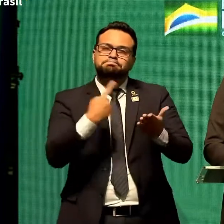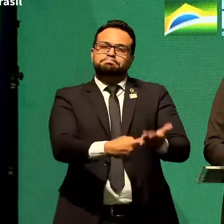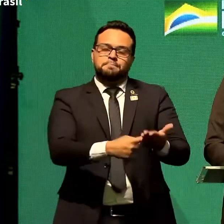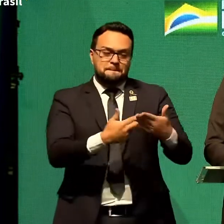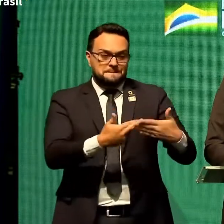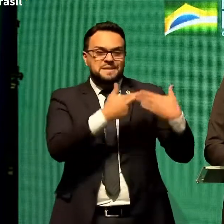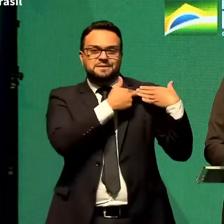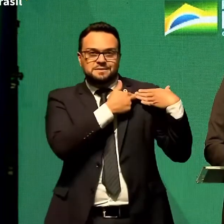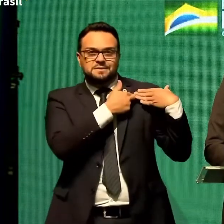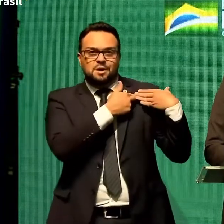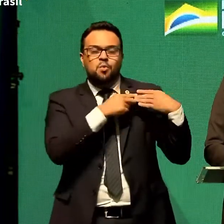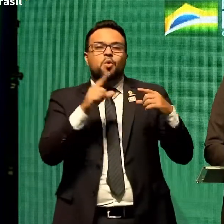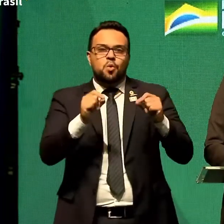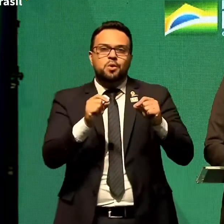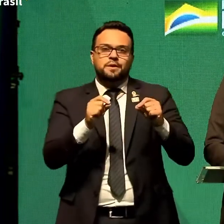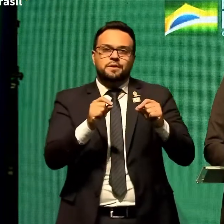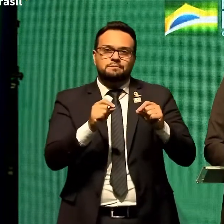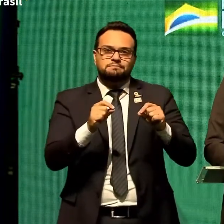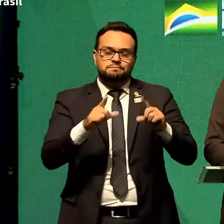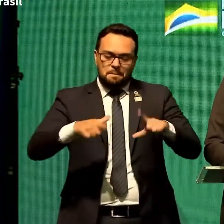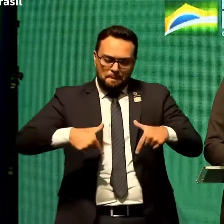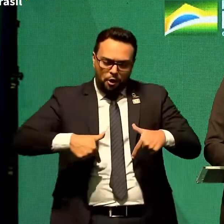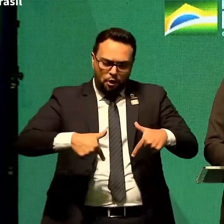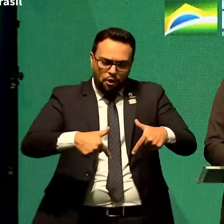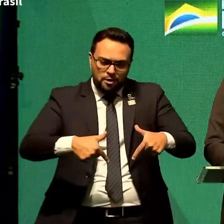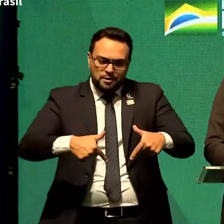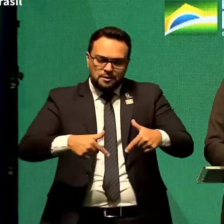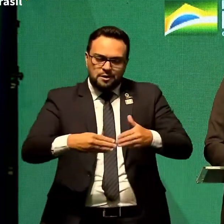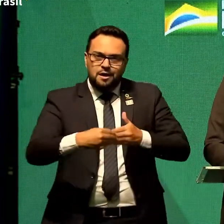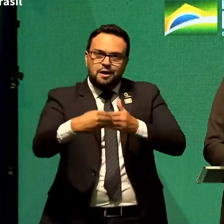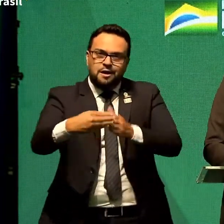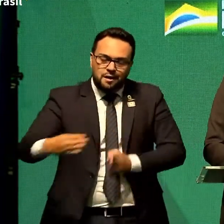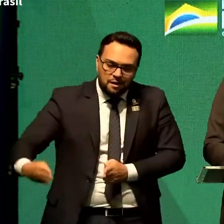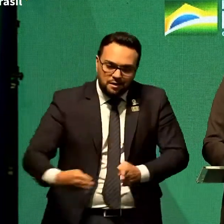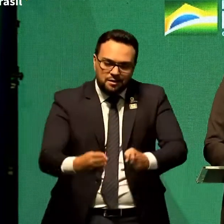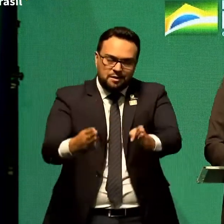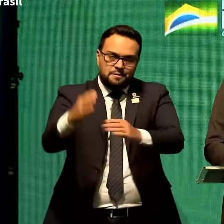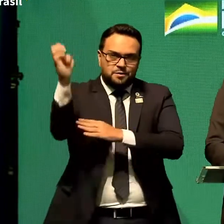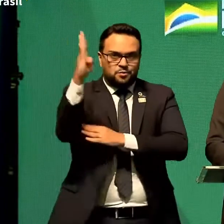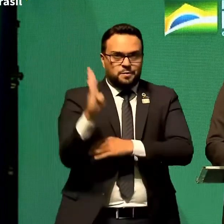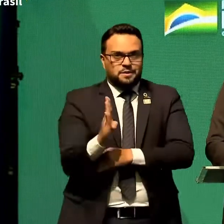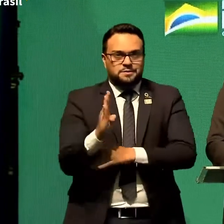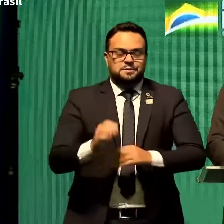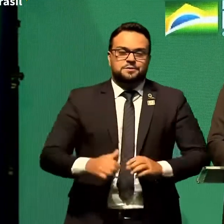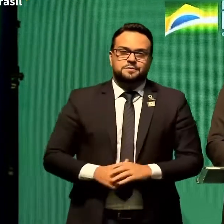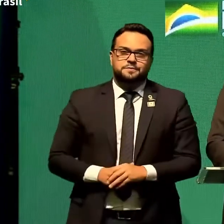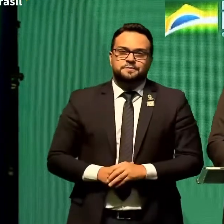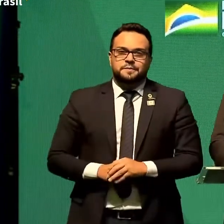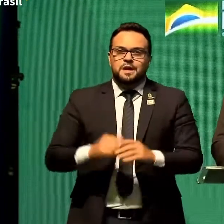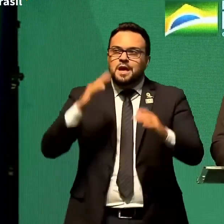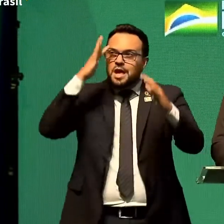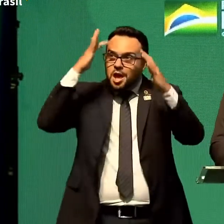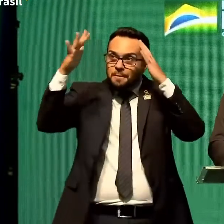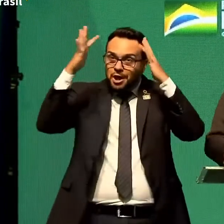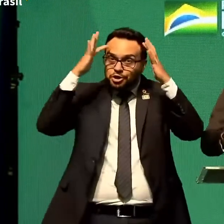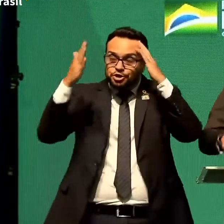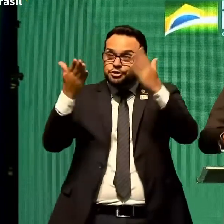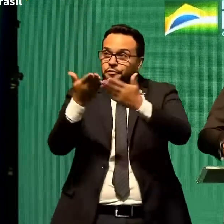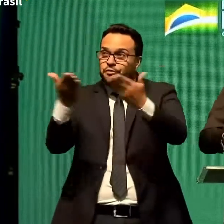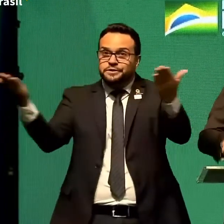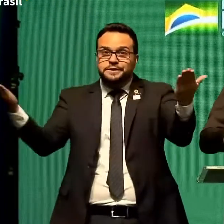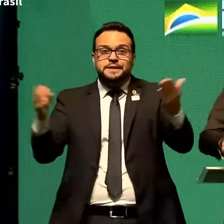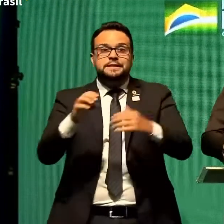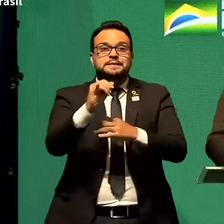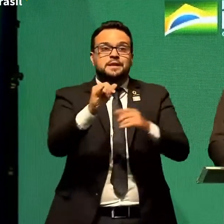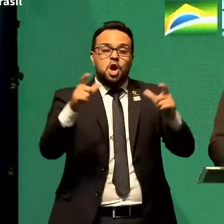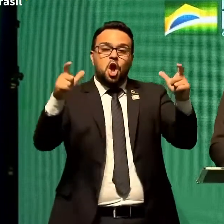de conduzir os destinos do nosso querido Brasil imagine os senhores se